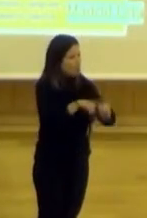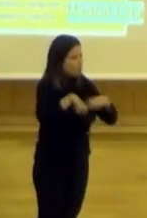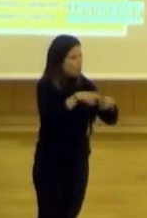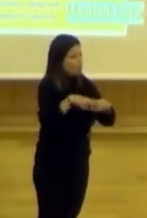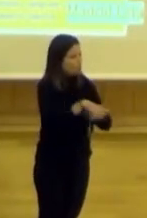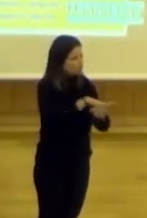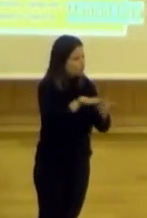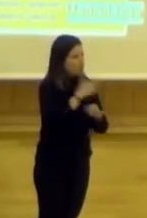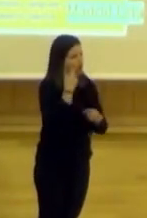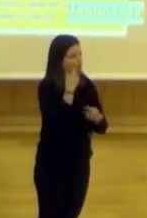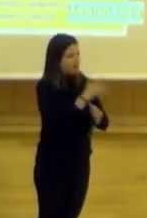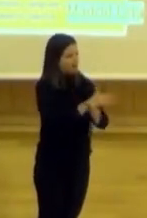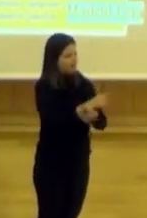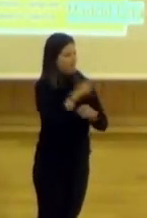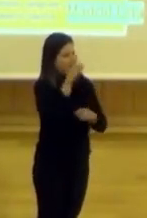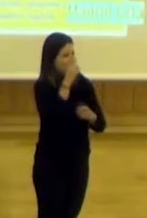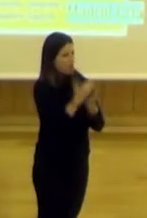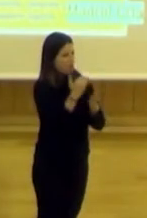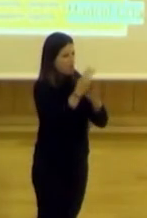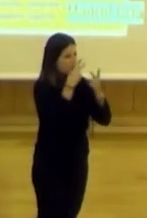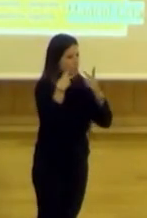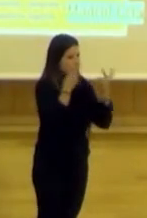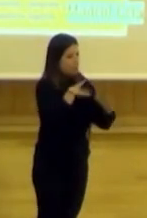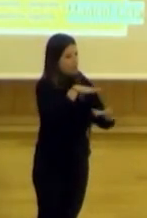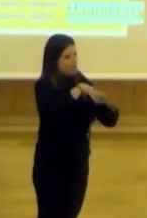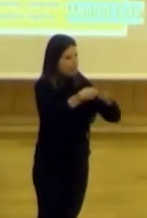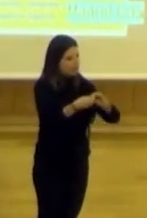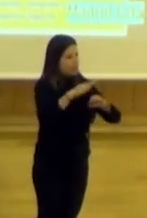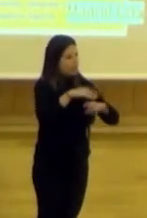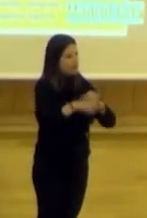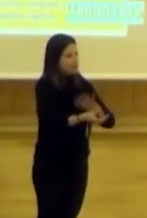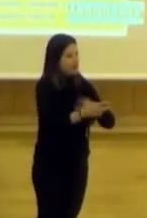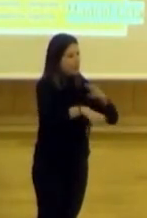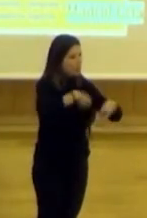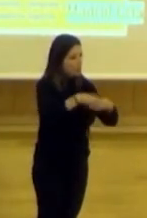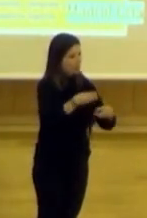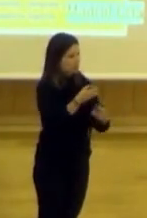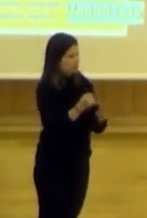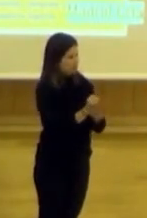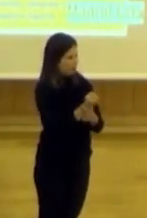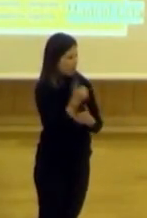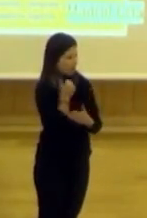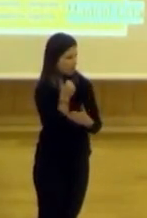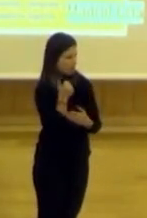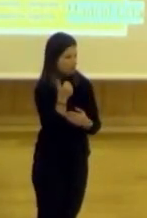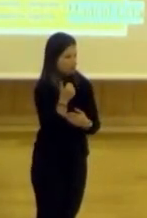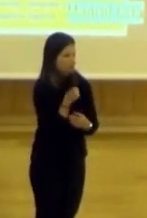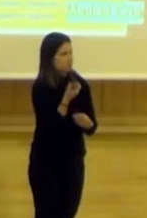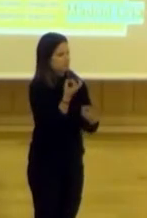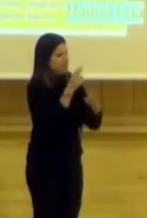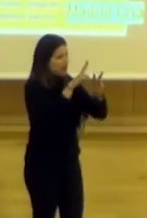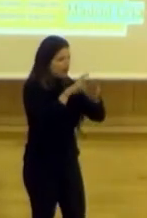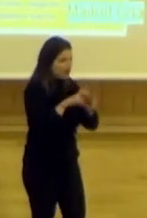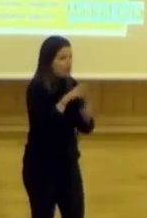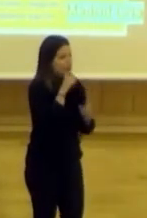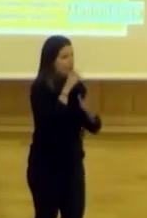si las azoteas de los coles públicos se podían adaptar para construir huertos urbanos allí. Digamos, y eran analizar qué